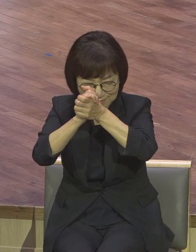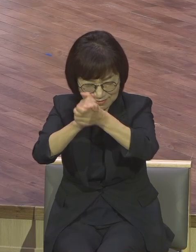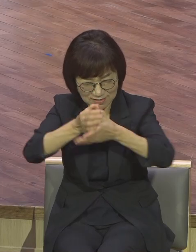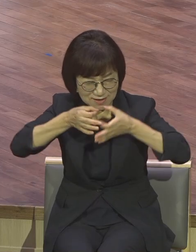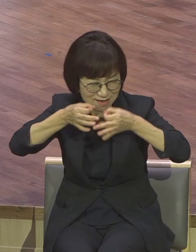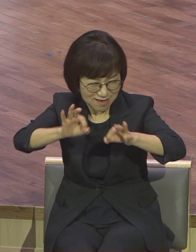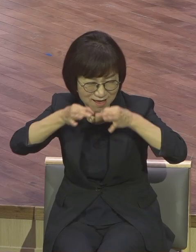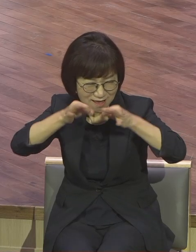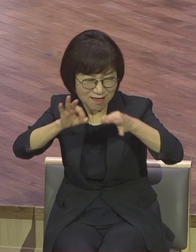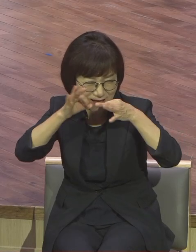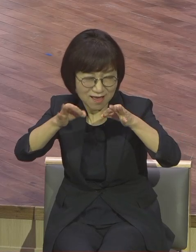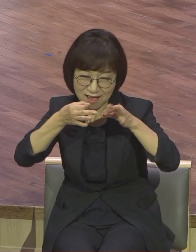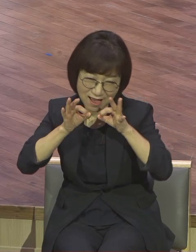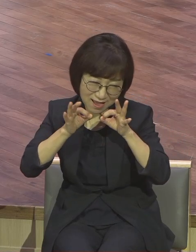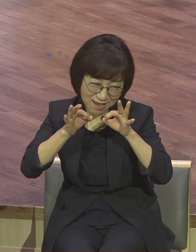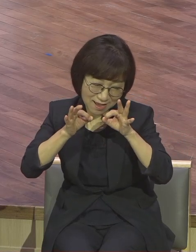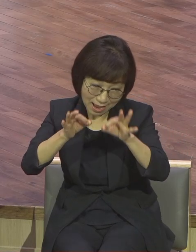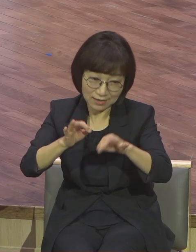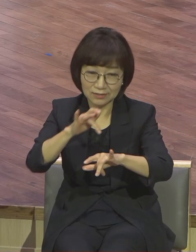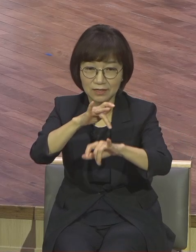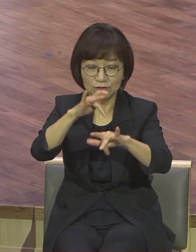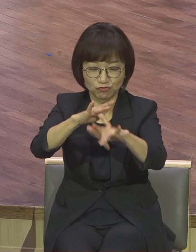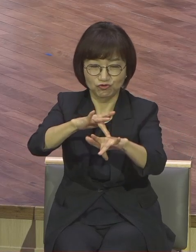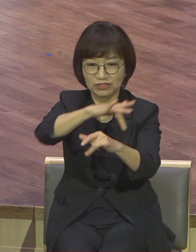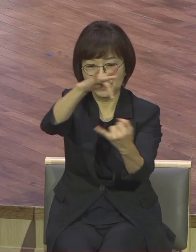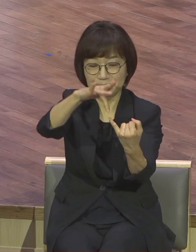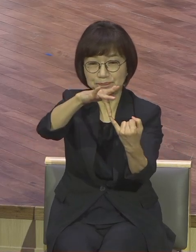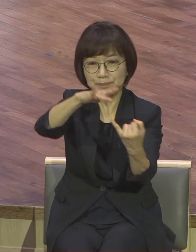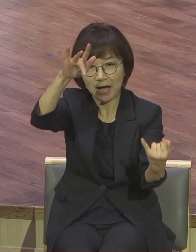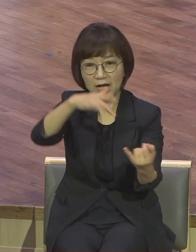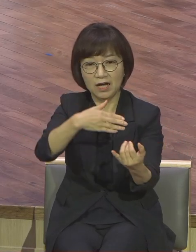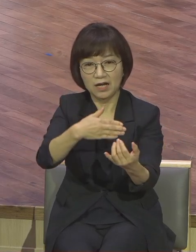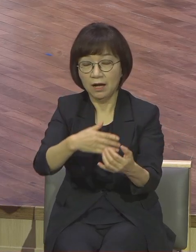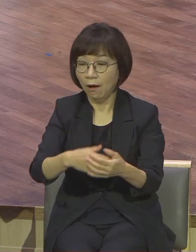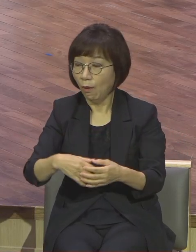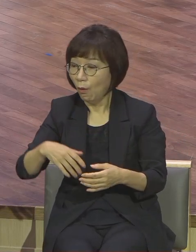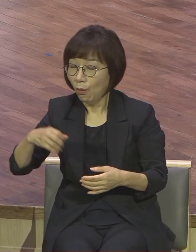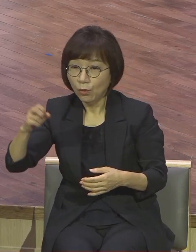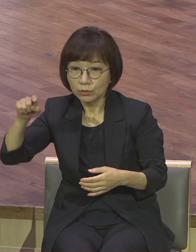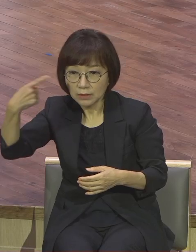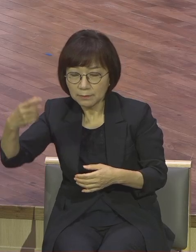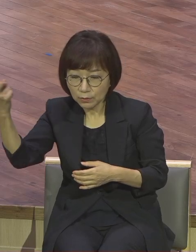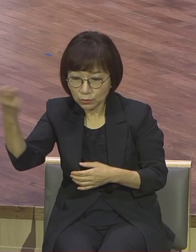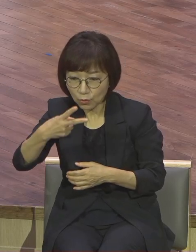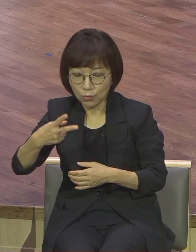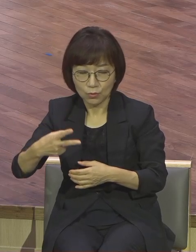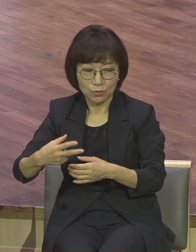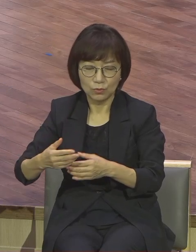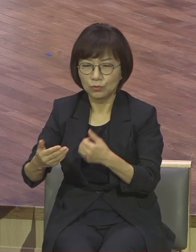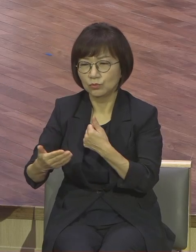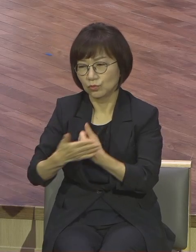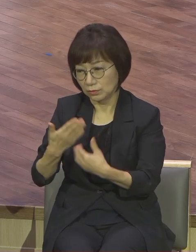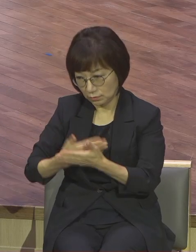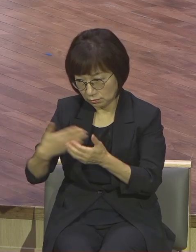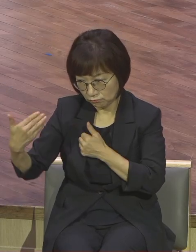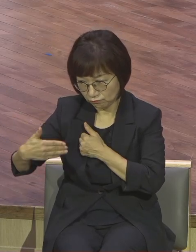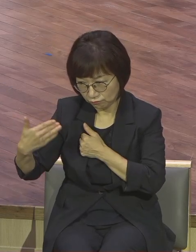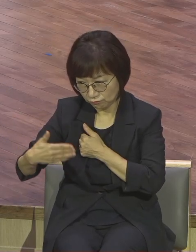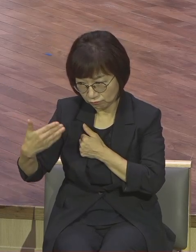못하니까 다음에 또 와달래 남편이 또 와 또 하니까 아유 선생님들 이